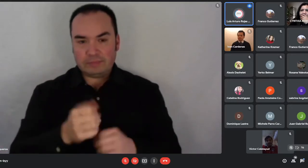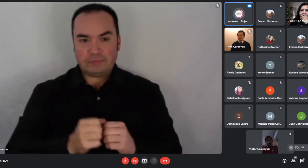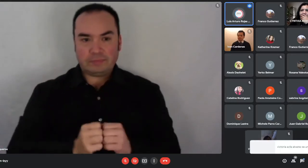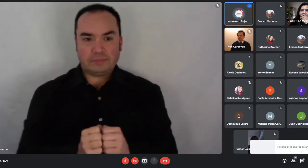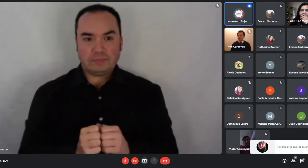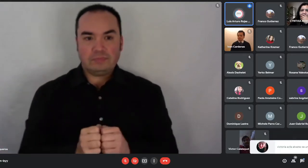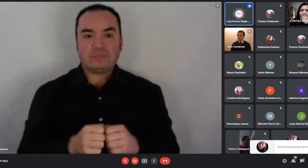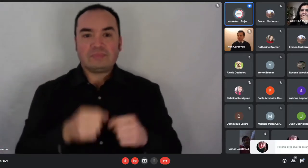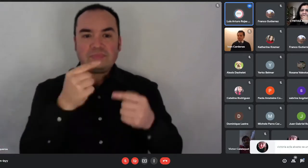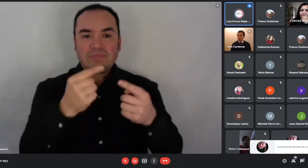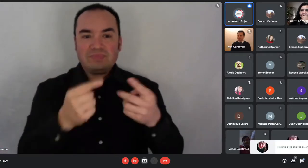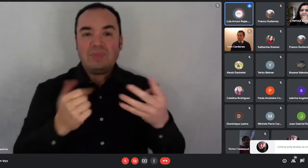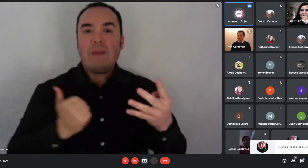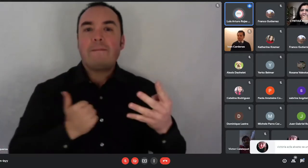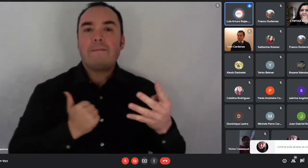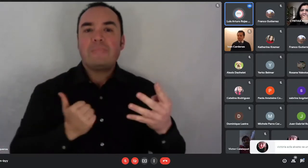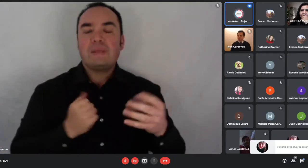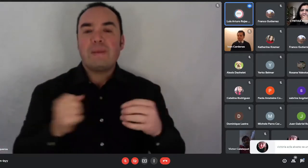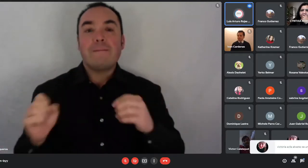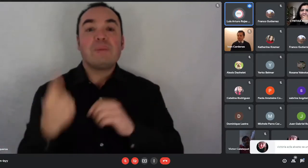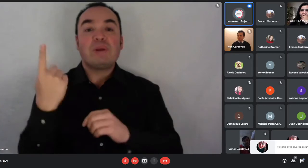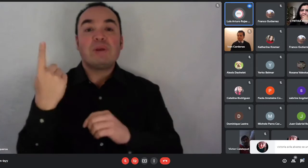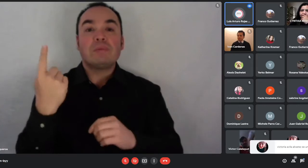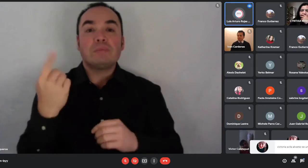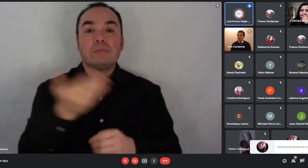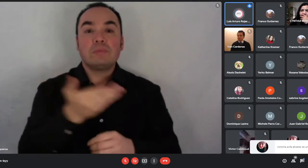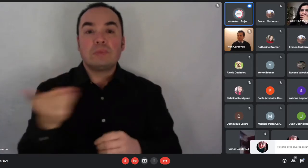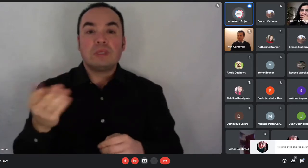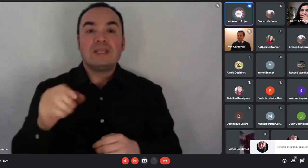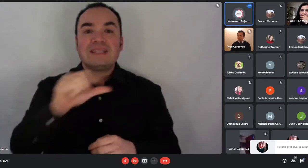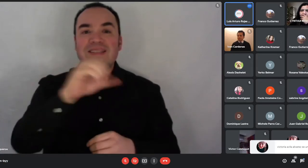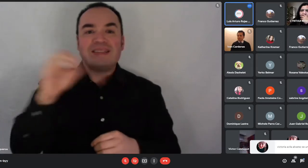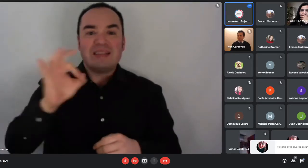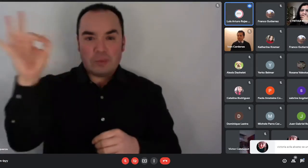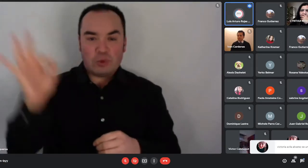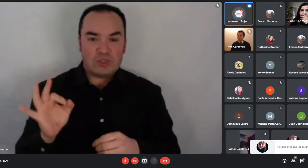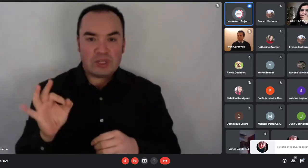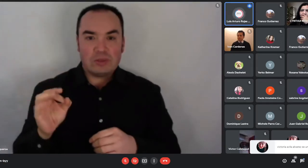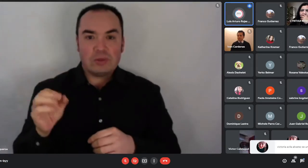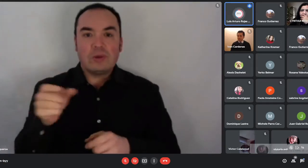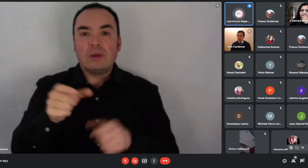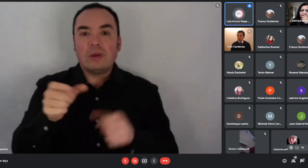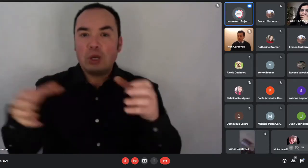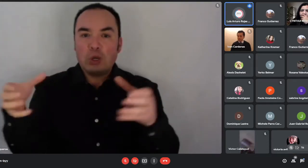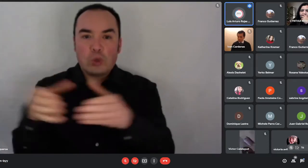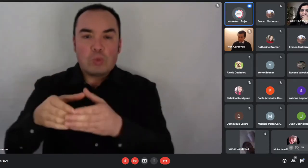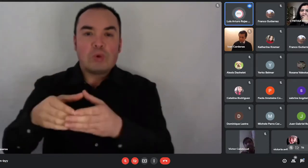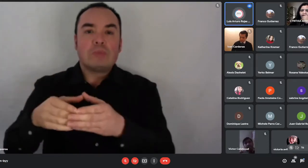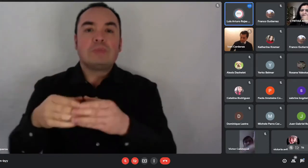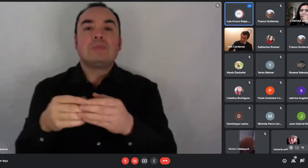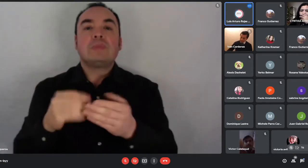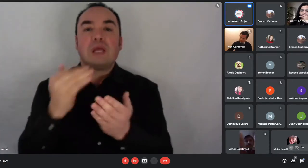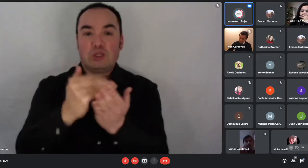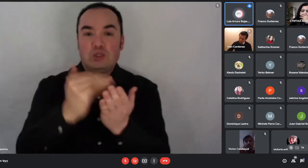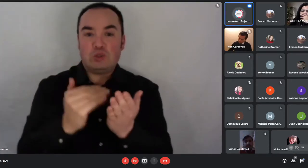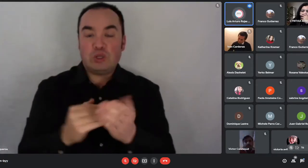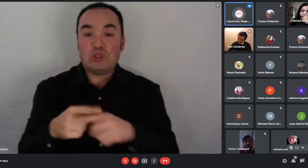en el registro social de hogares, un ahorro mínimo de 30 UF, en donde la cuenta de ahorro debe tener al menos un año de